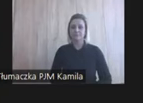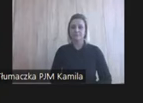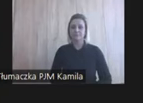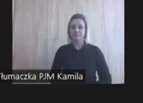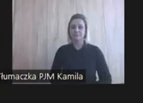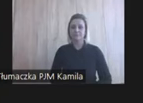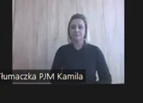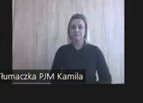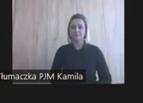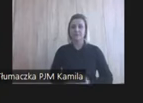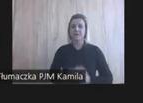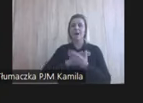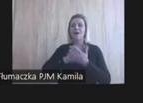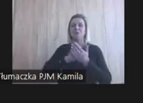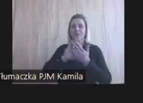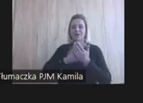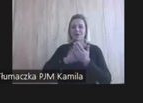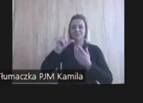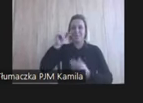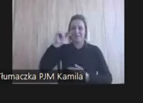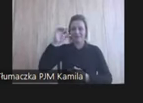A nie to PlayStation, tak?